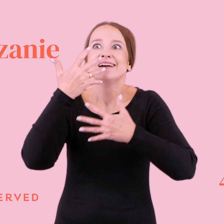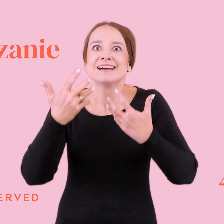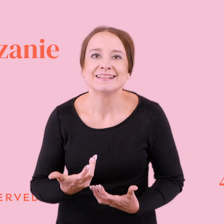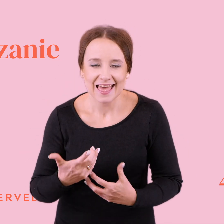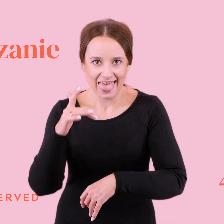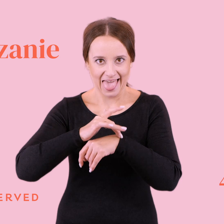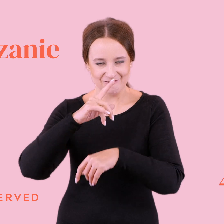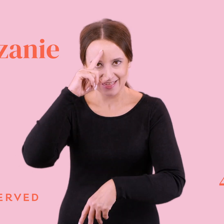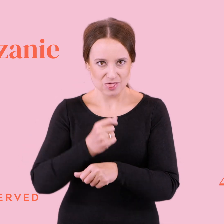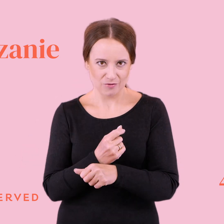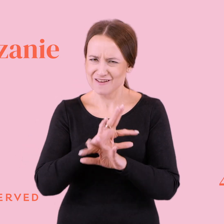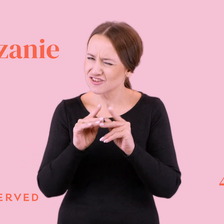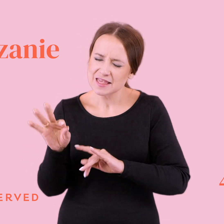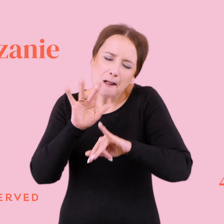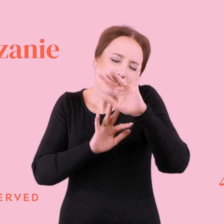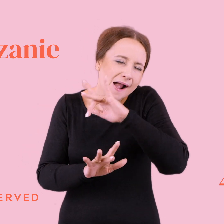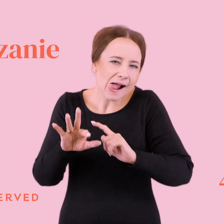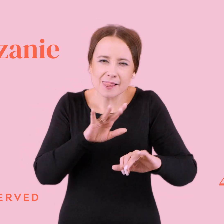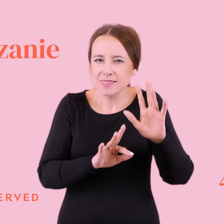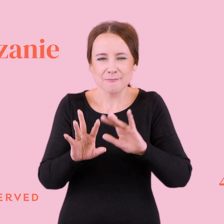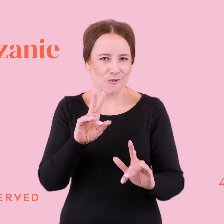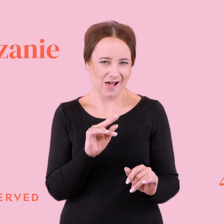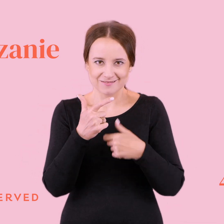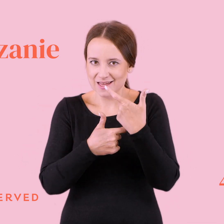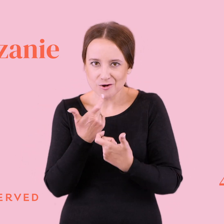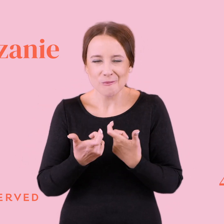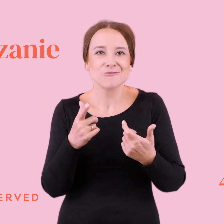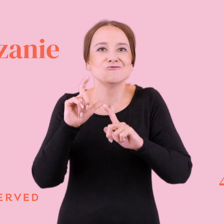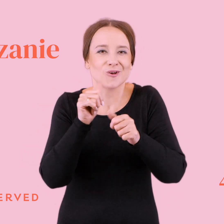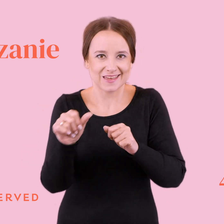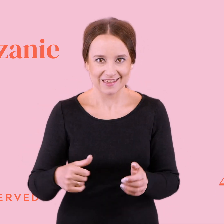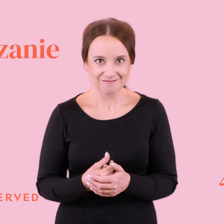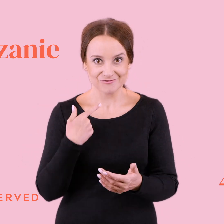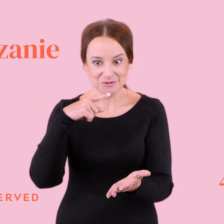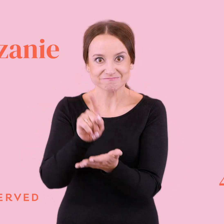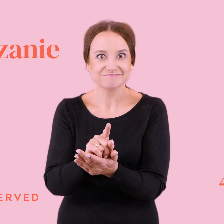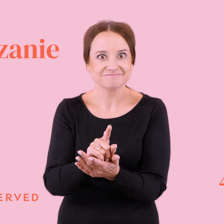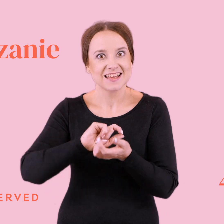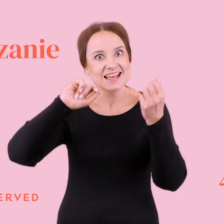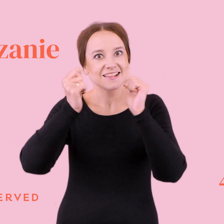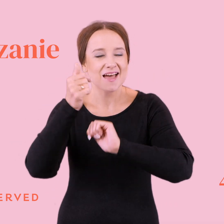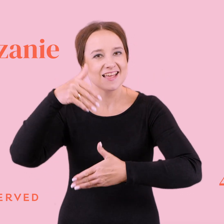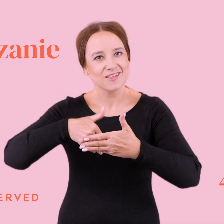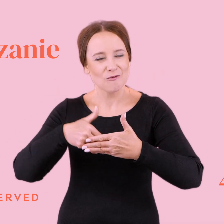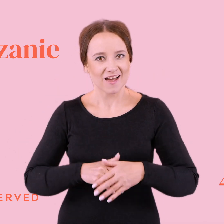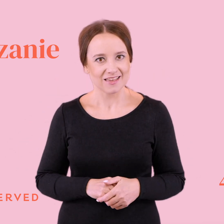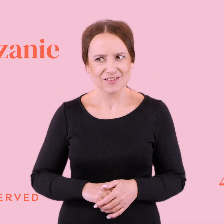efektem tych wszystkich manipulatorskich zabiegów jest co? Uzyskanie zmiany zachowania. Żeby ktoś nam